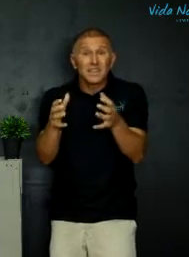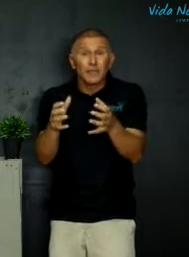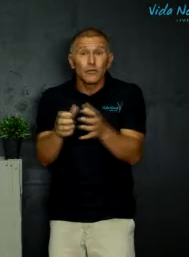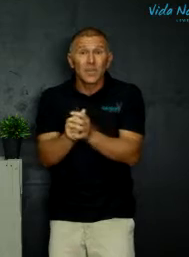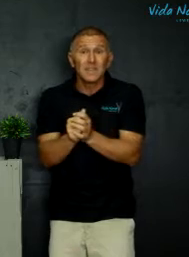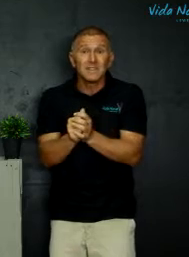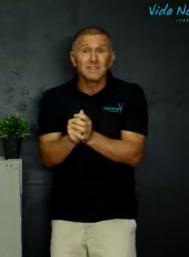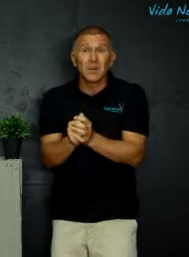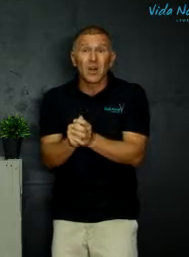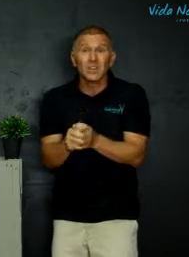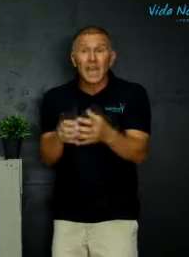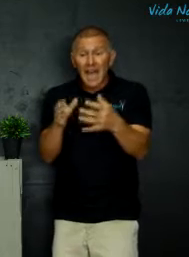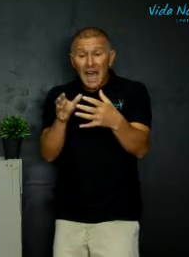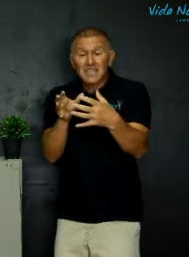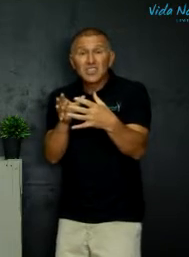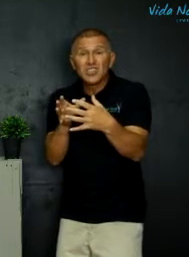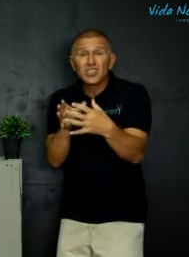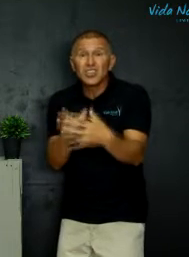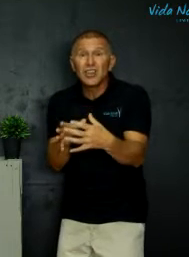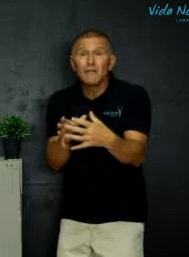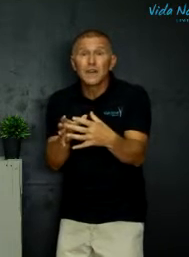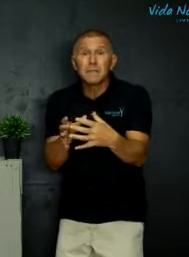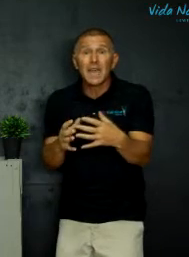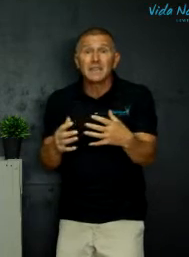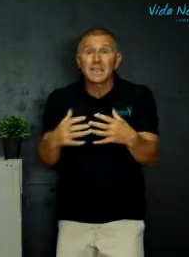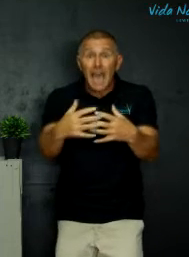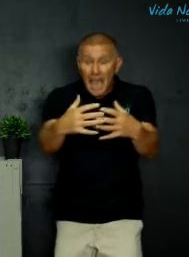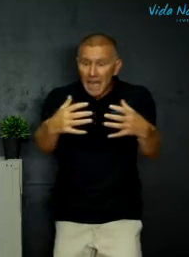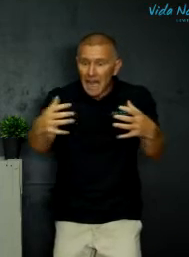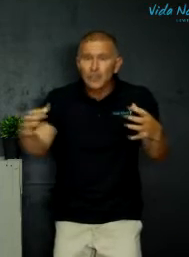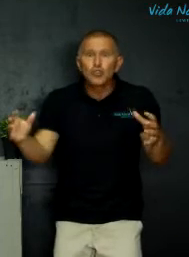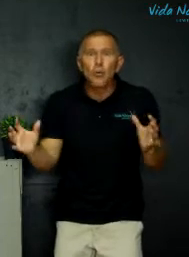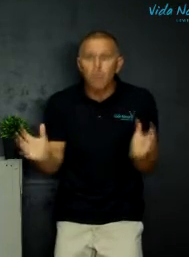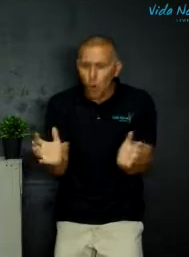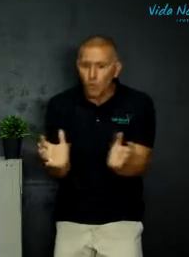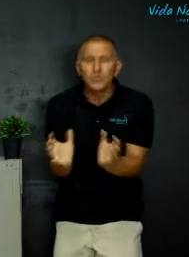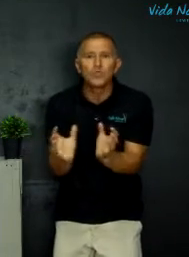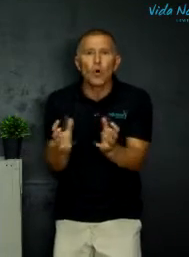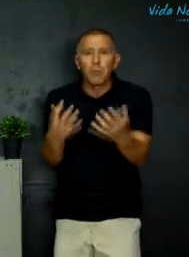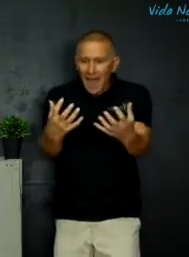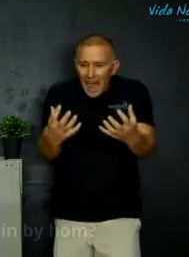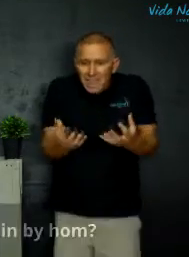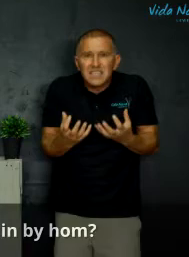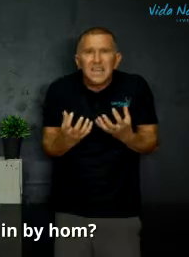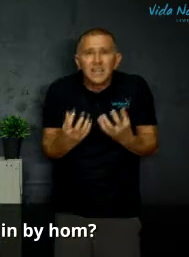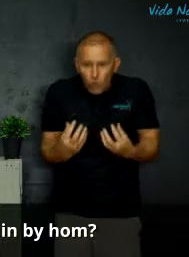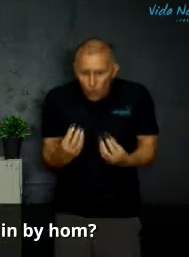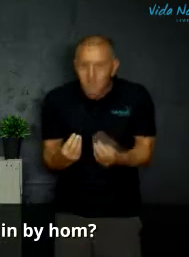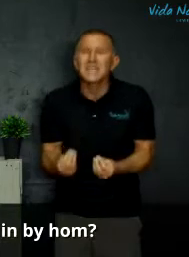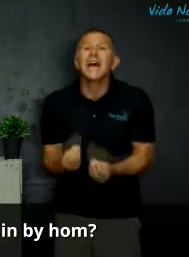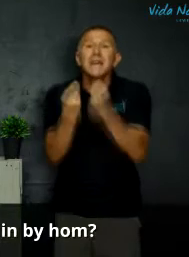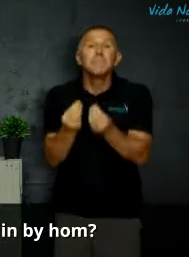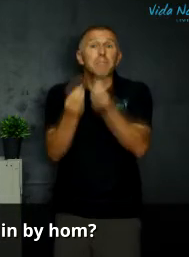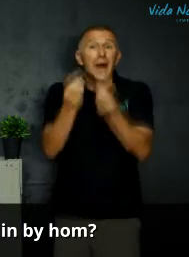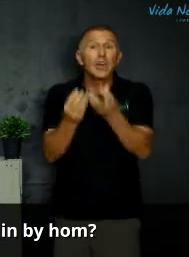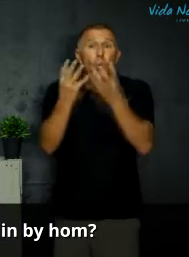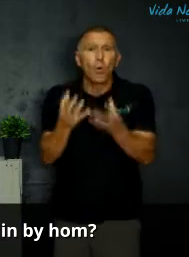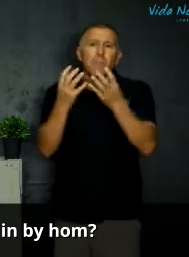skrif oor Jesus praat. Hy is die sien van die mens en hy som ons op. Hy sluit ons in by hom.